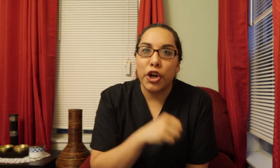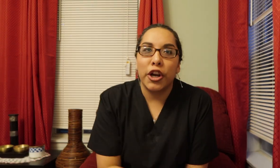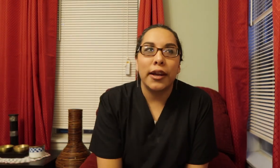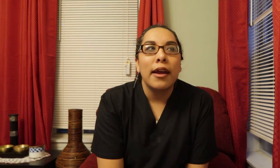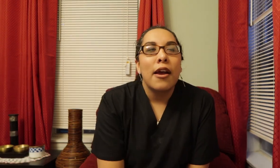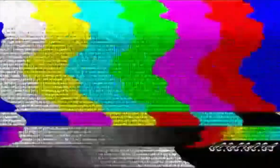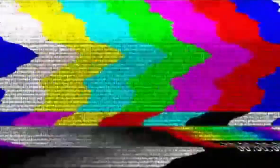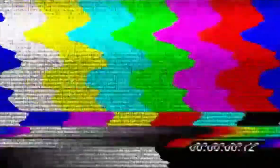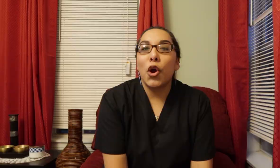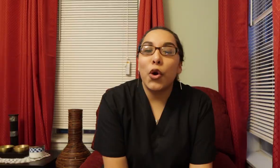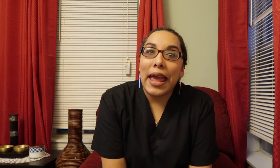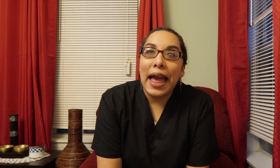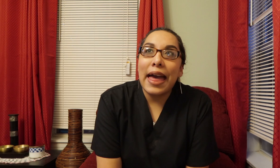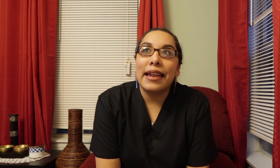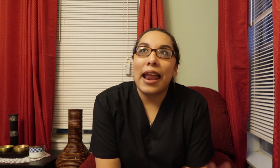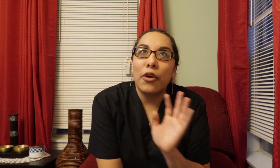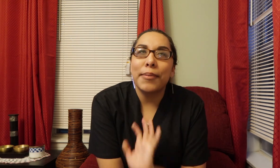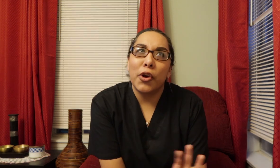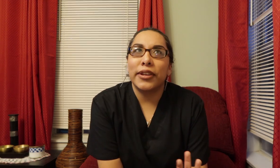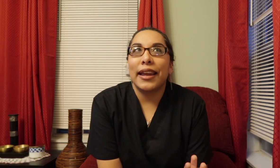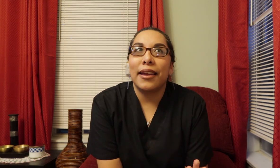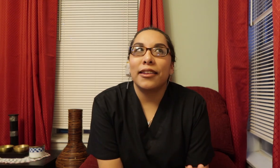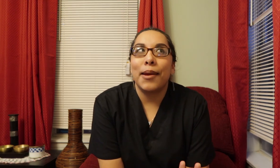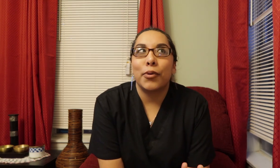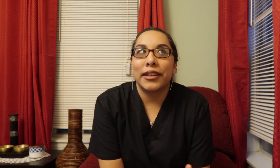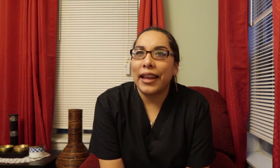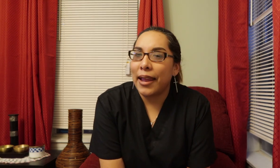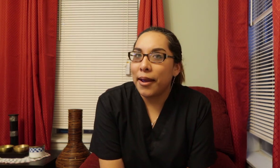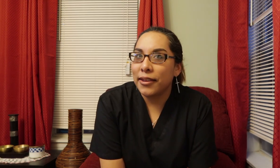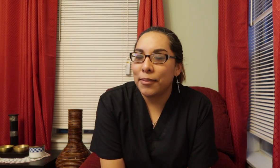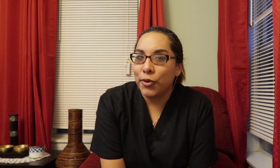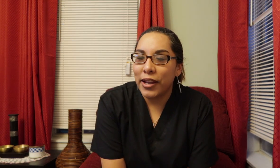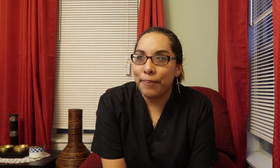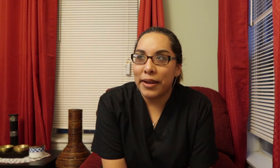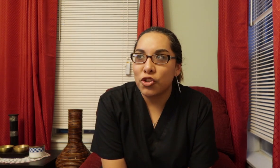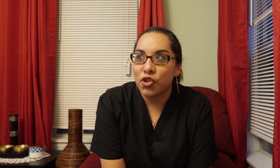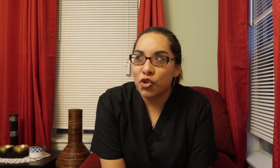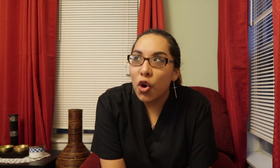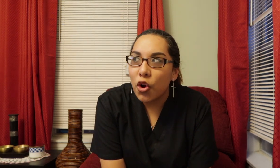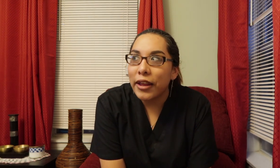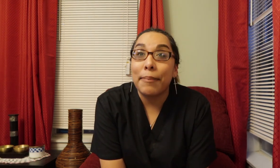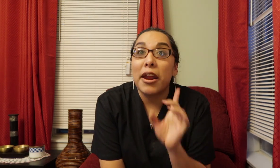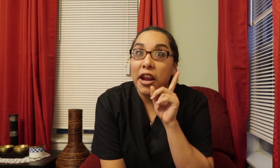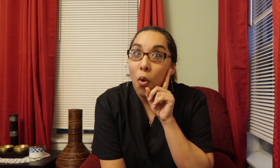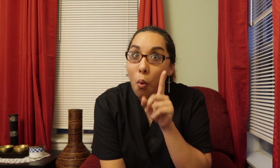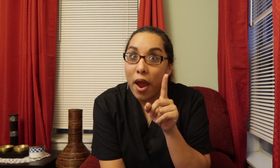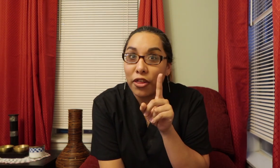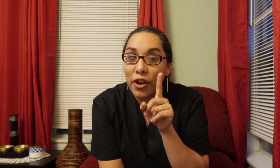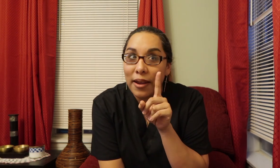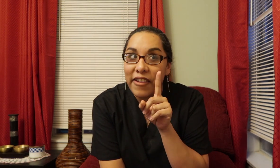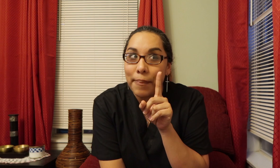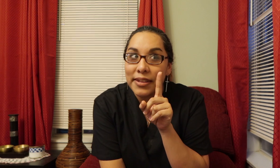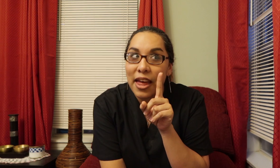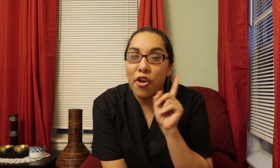good Luego ya La última cosa Que importante Que se me hizo Que pasó Que me recuerdo Que había pasado